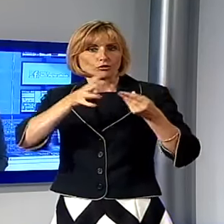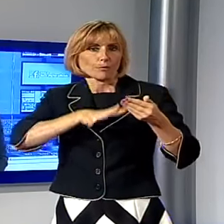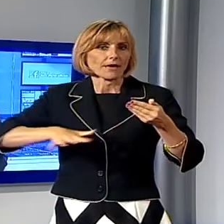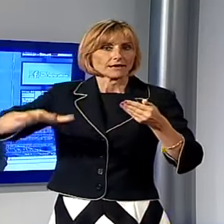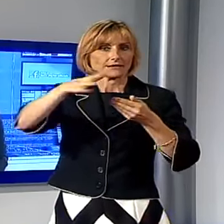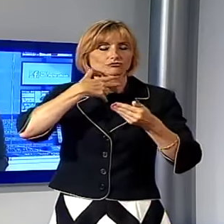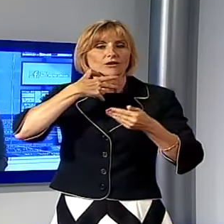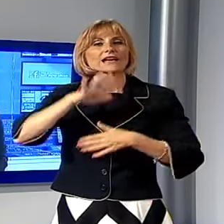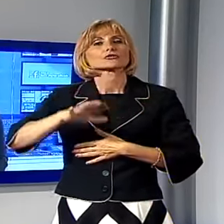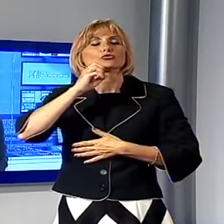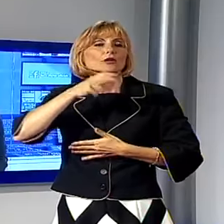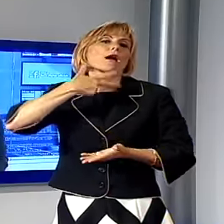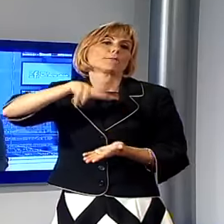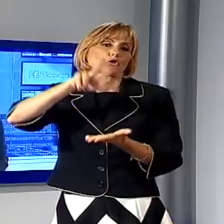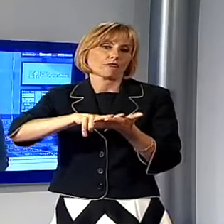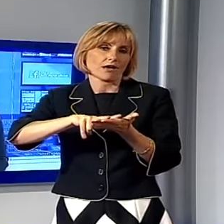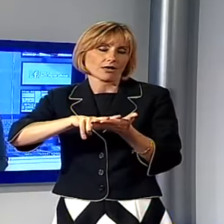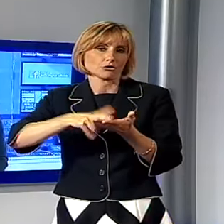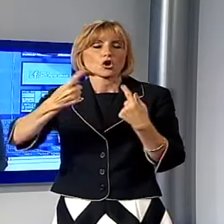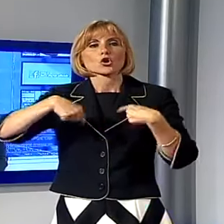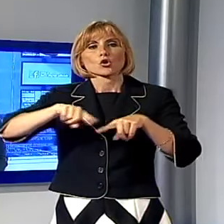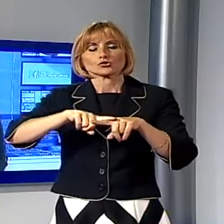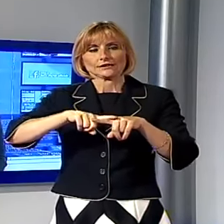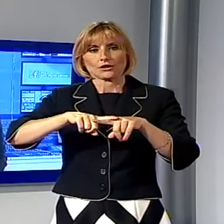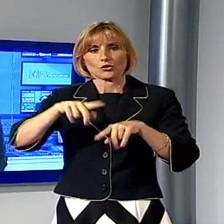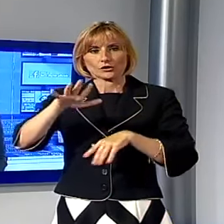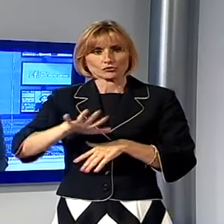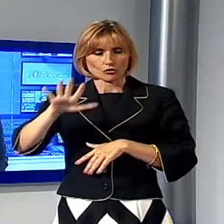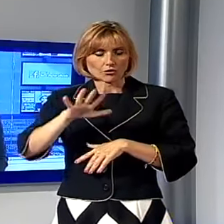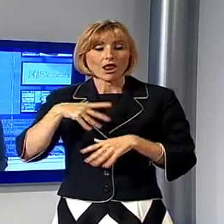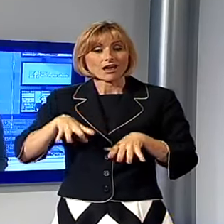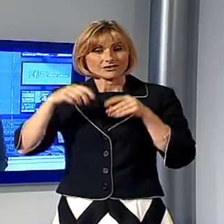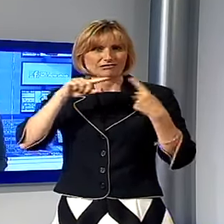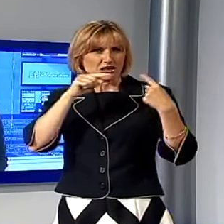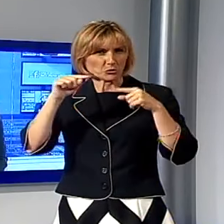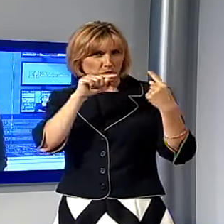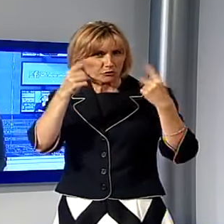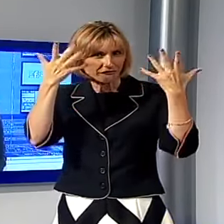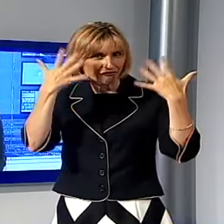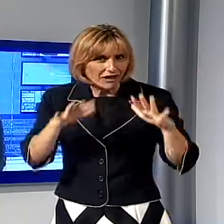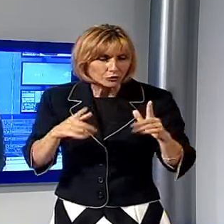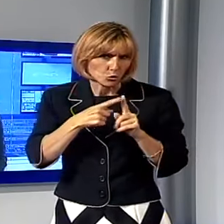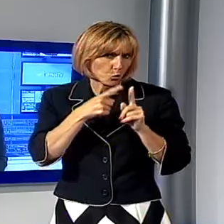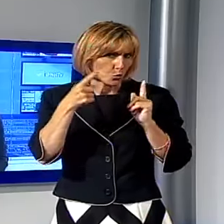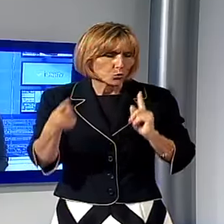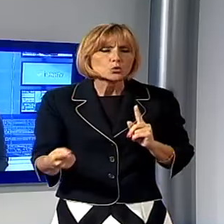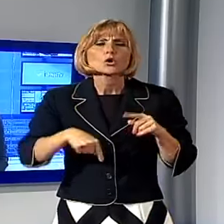regione ha incassato il via libera del consiglio regionale era stato molto discusso aveva destato, lo ricorderete anche sentite